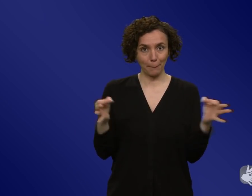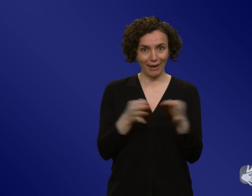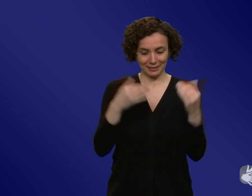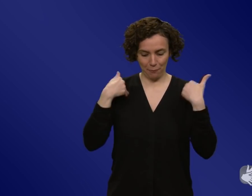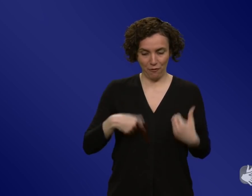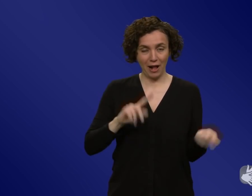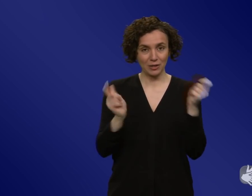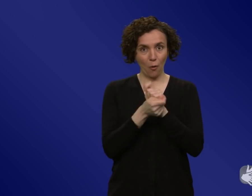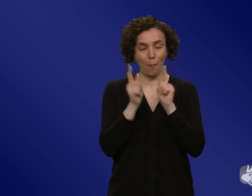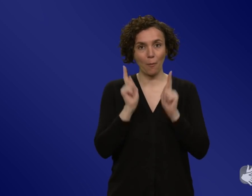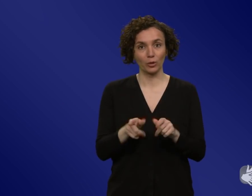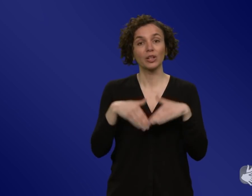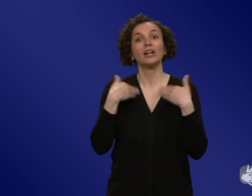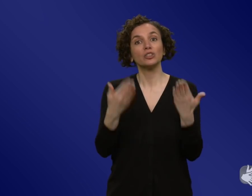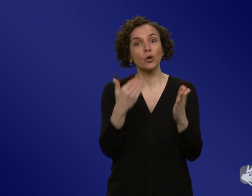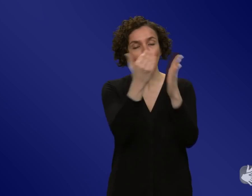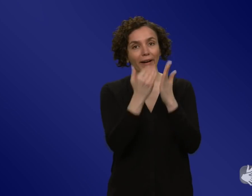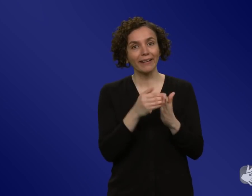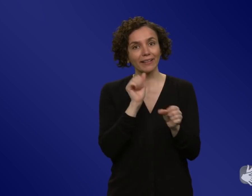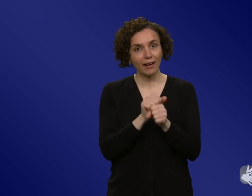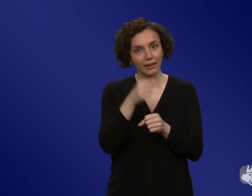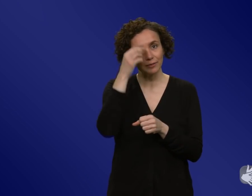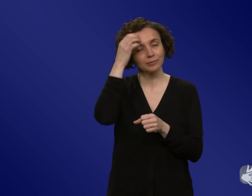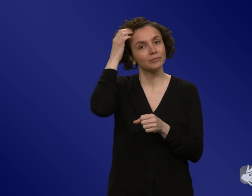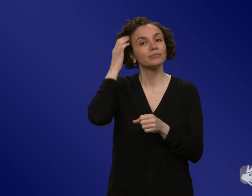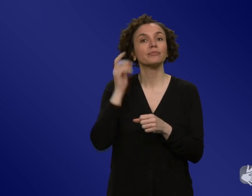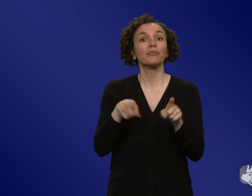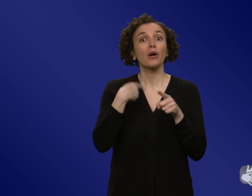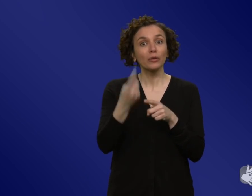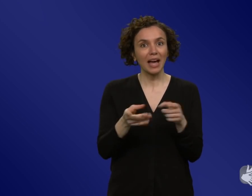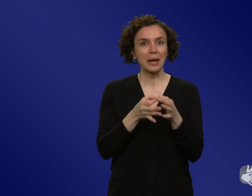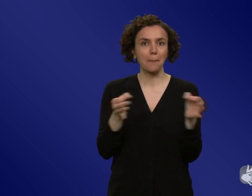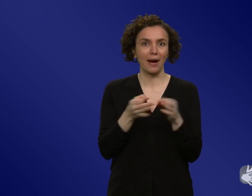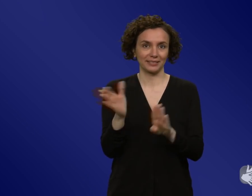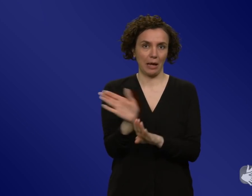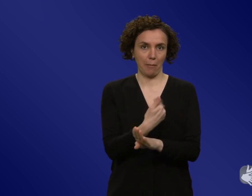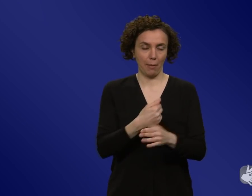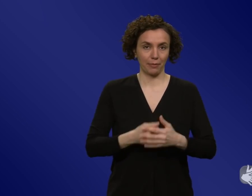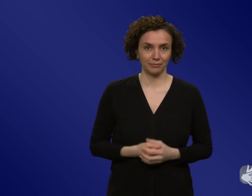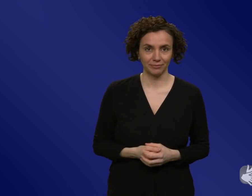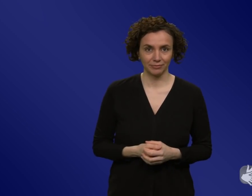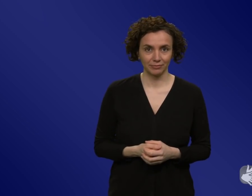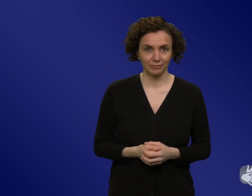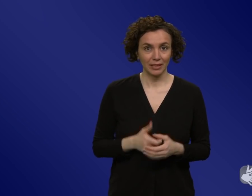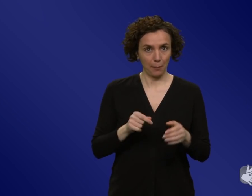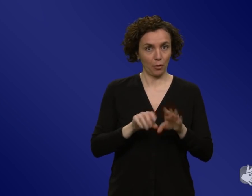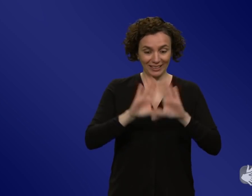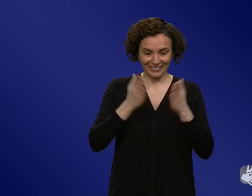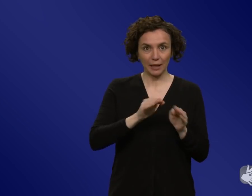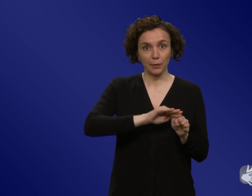zu zeigen, was uns zu diesem Ziel bringt und dann fallen die Maßnahmen wieder, dass das sozusagen die ganze Kurve mitnimmt, dass das eigentlich